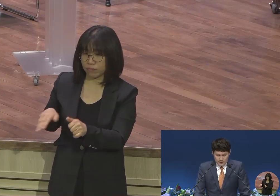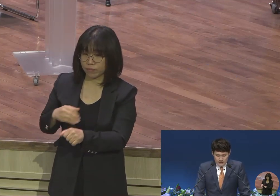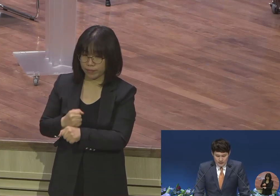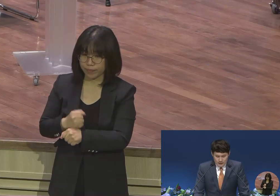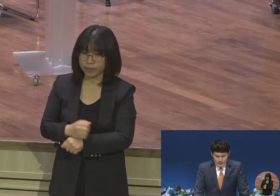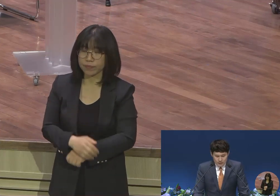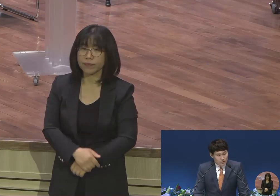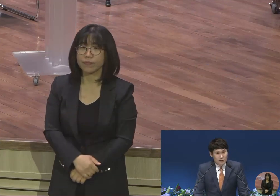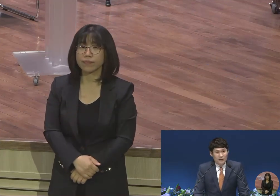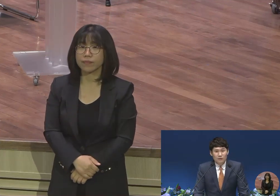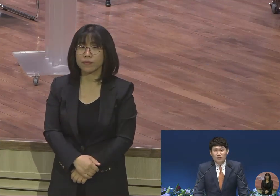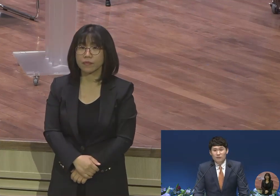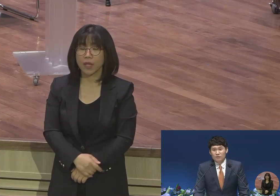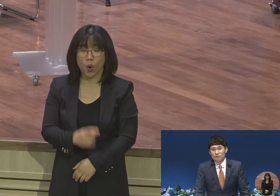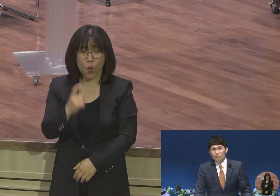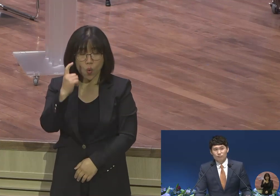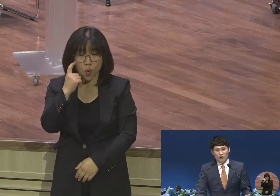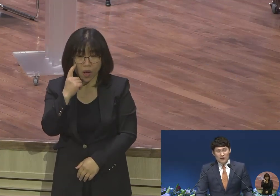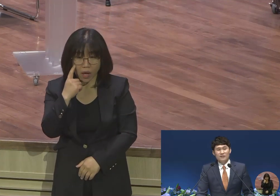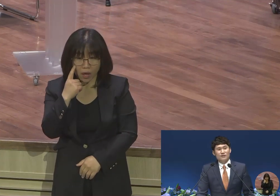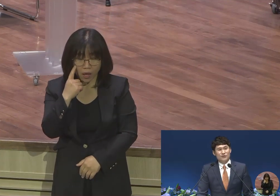왜 그럴까요? 불안하다는 거죠